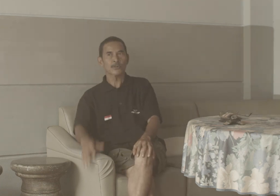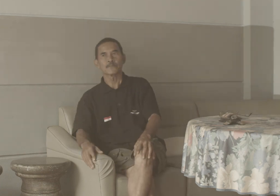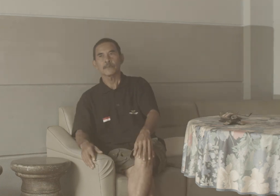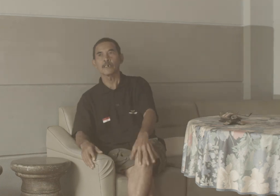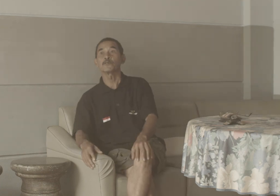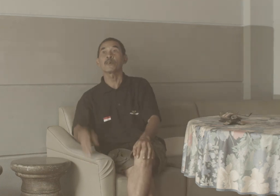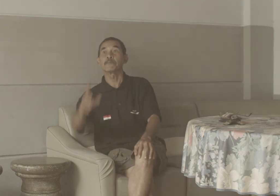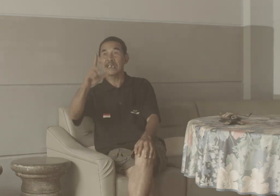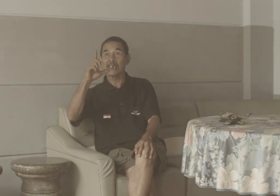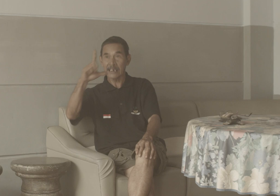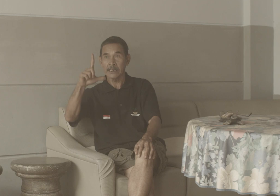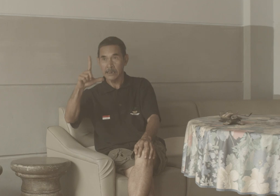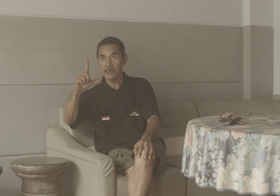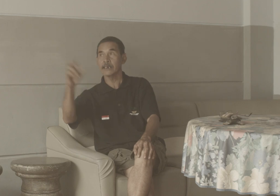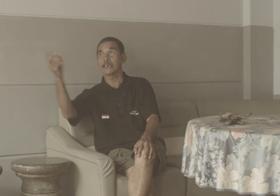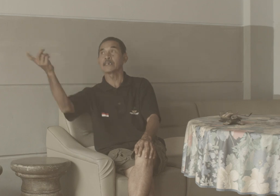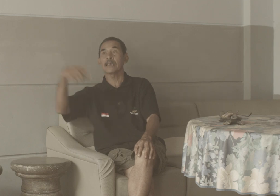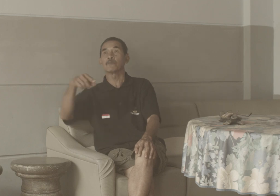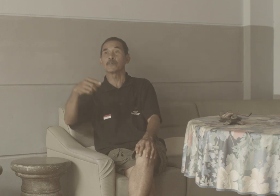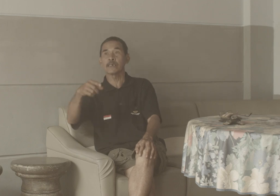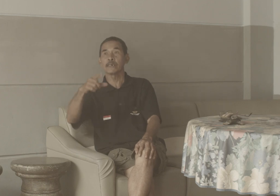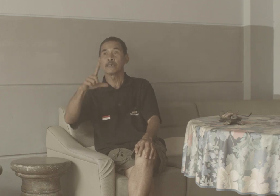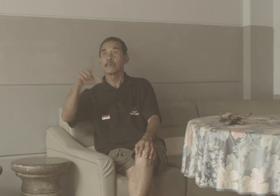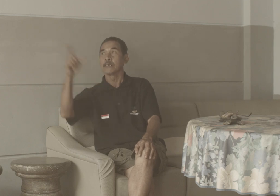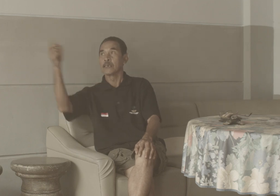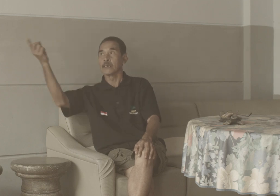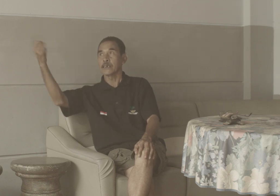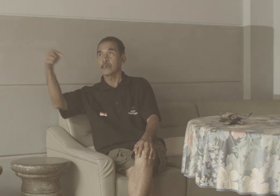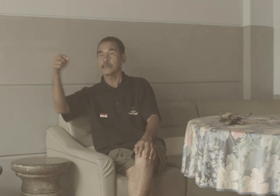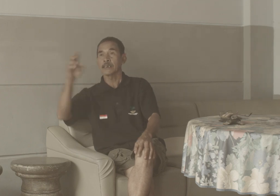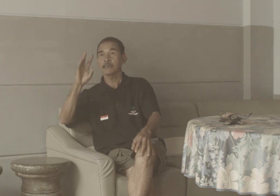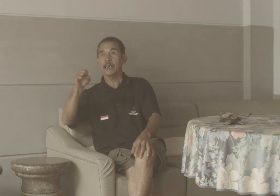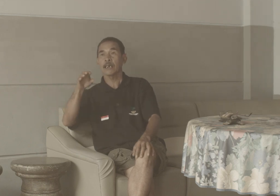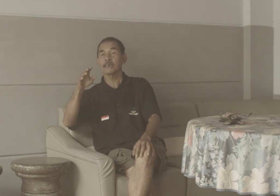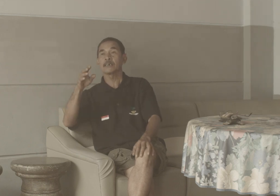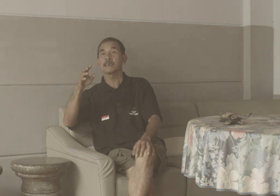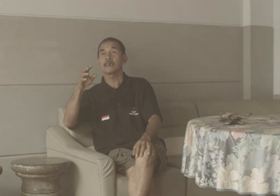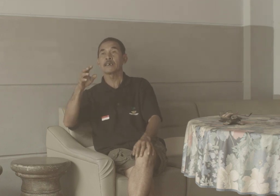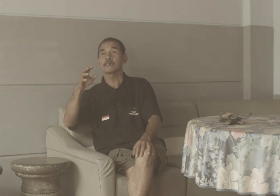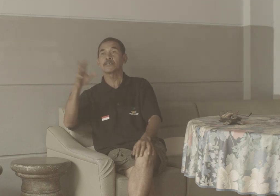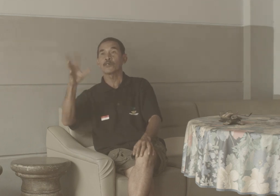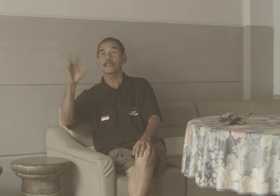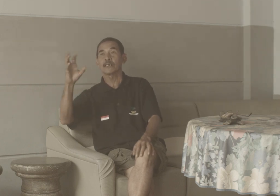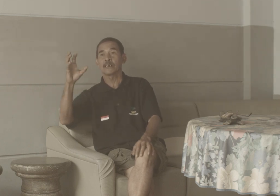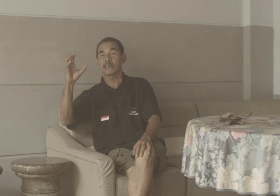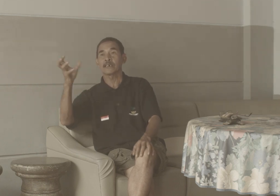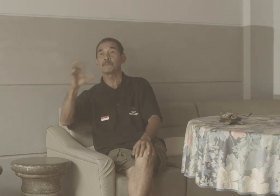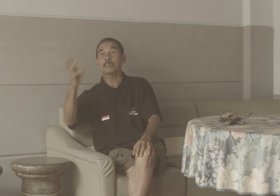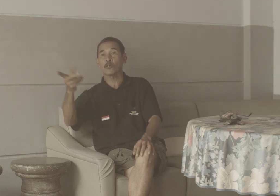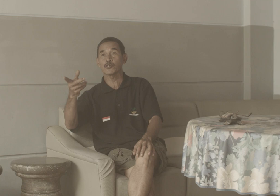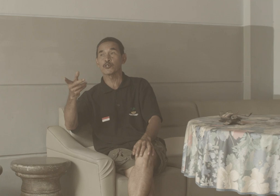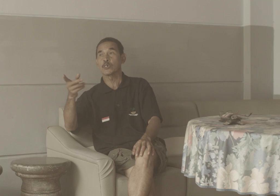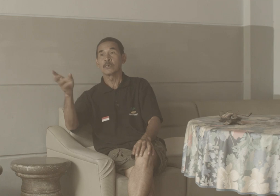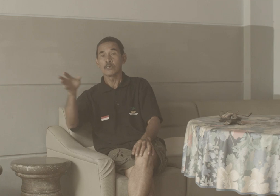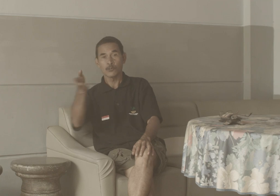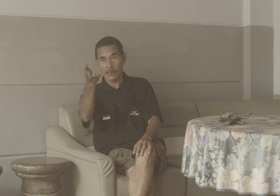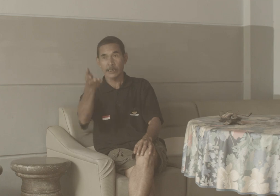Kemudian Legenda Legenda Ya Mungkin Legenda Cerita Dan Histori Legenda Mitos Sudah Saya